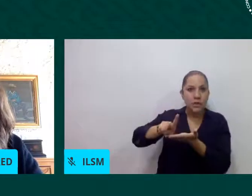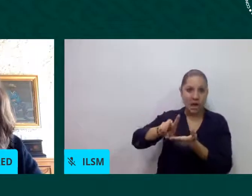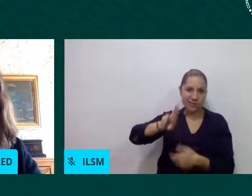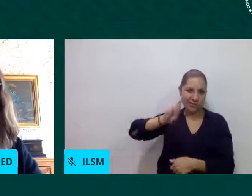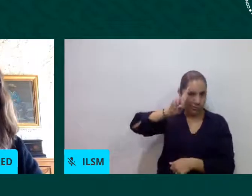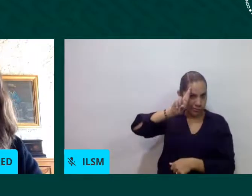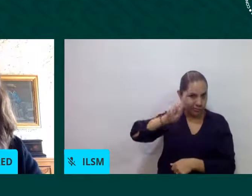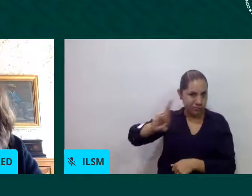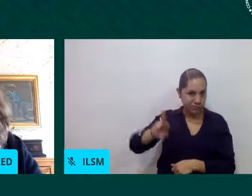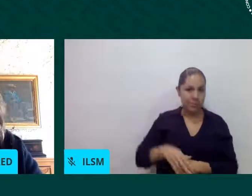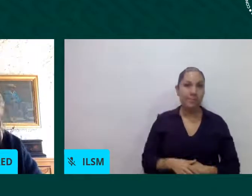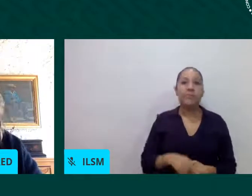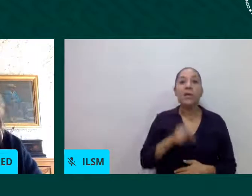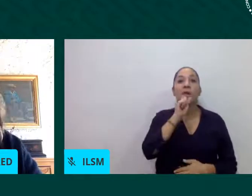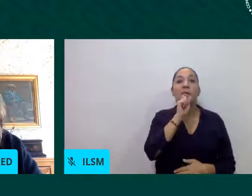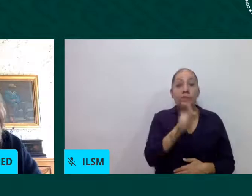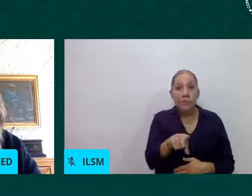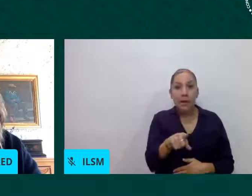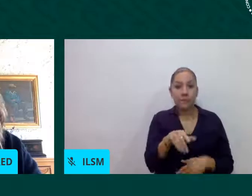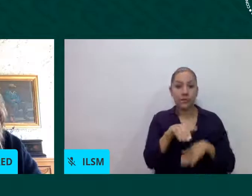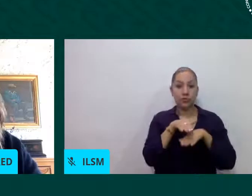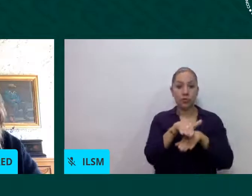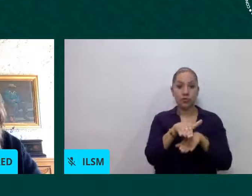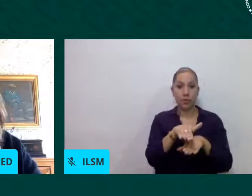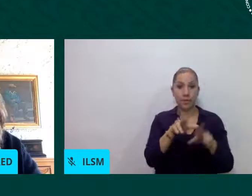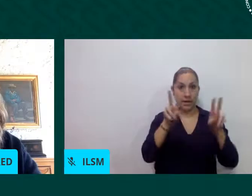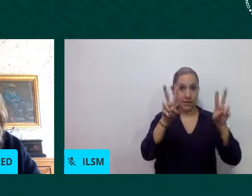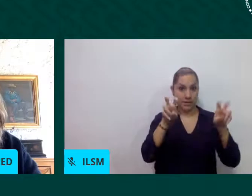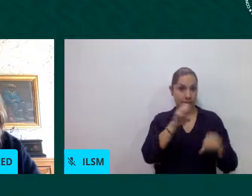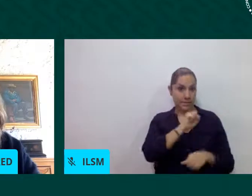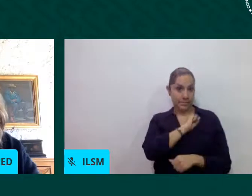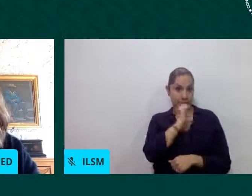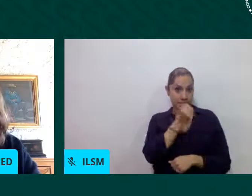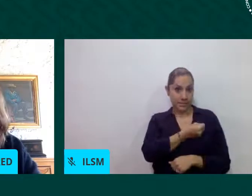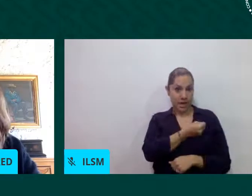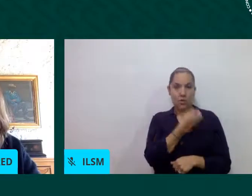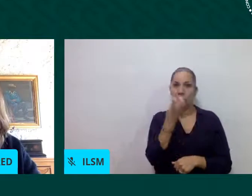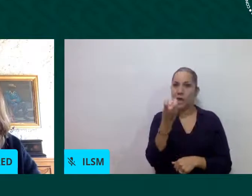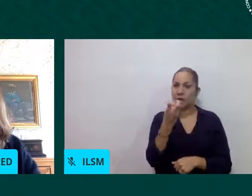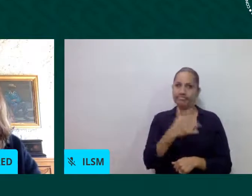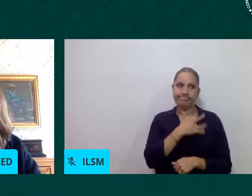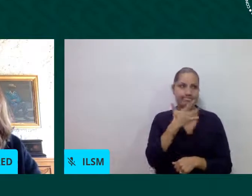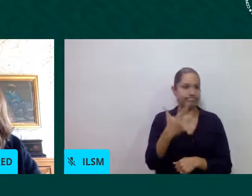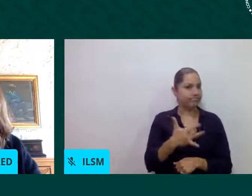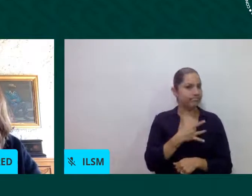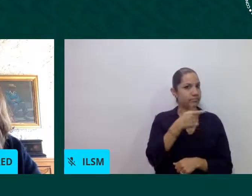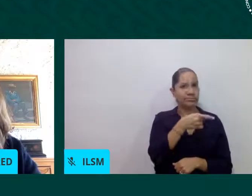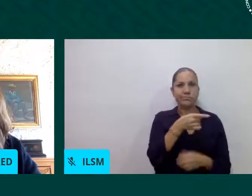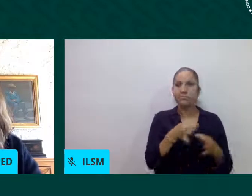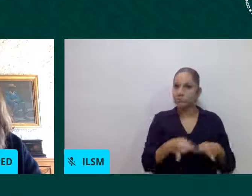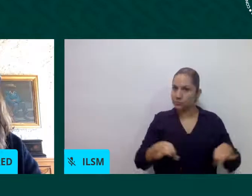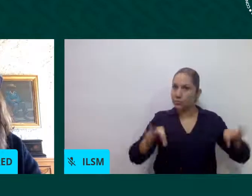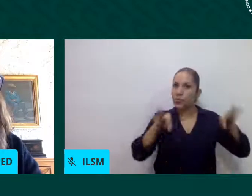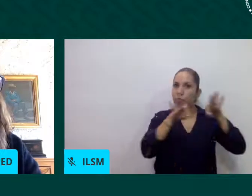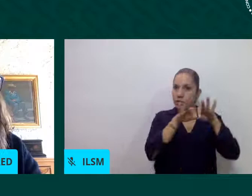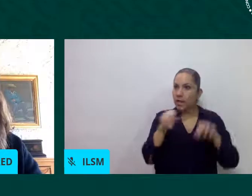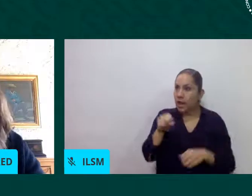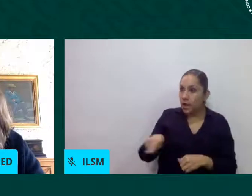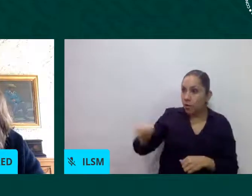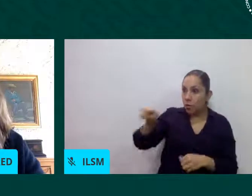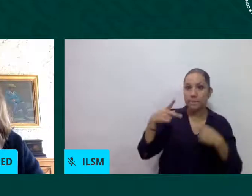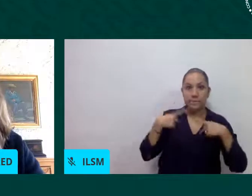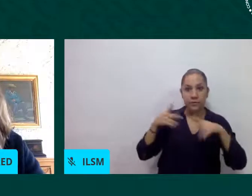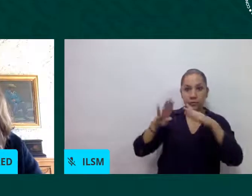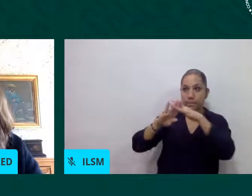mí me parece fundamental bueno pues que las personas migrantes puedan acceder a los servicios de salud sin ningún tipo de